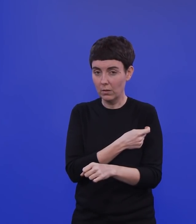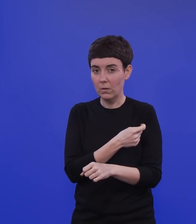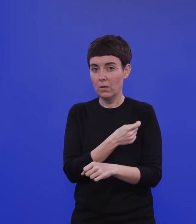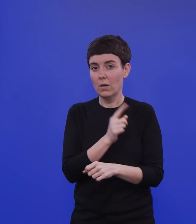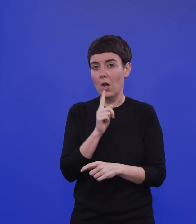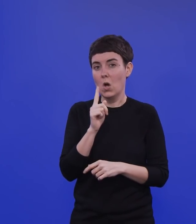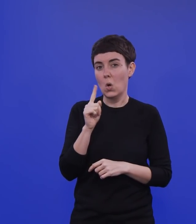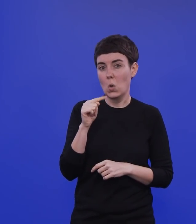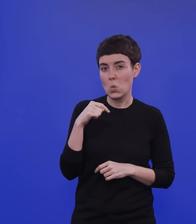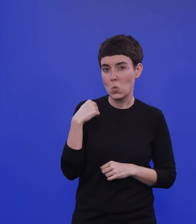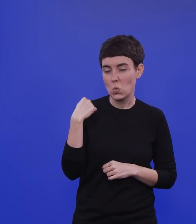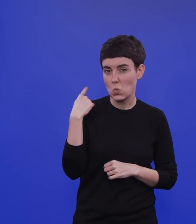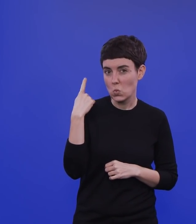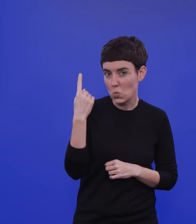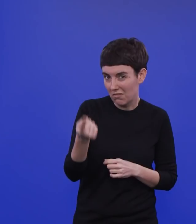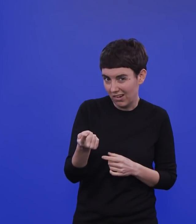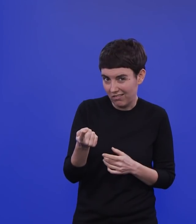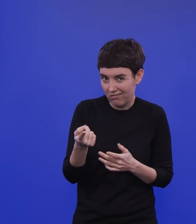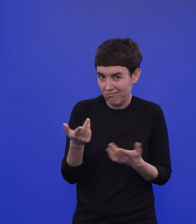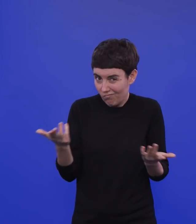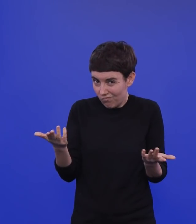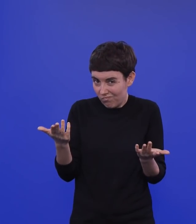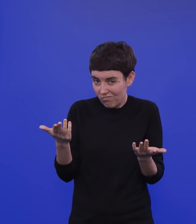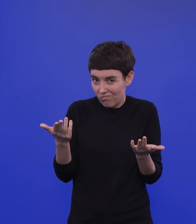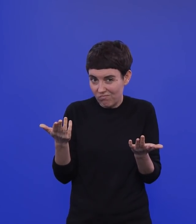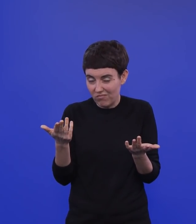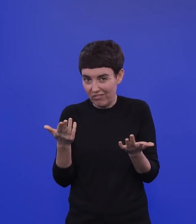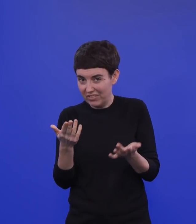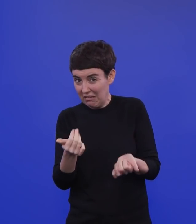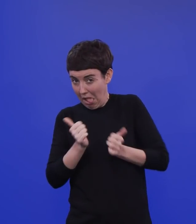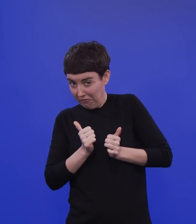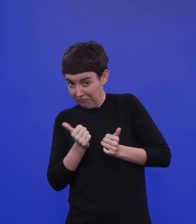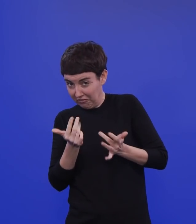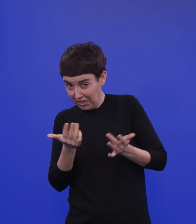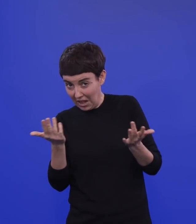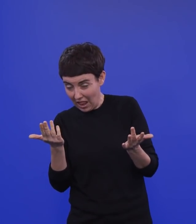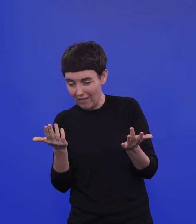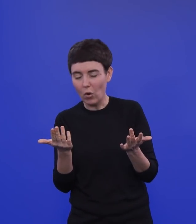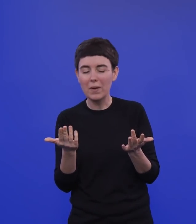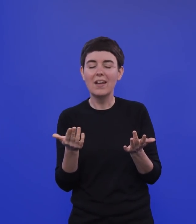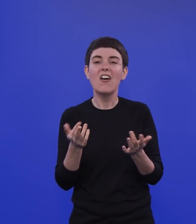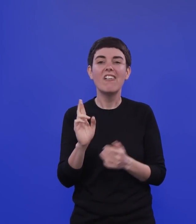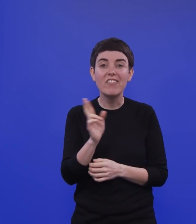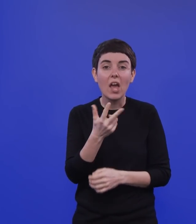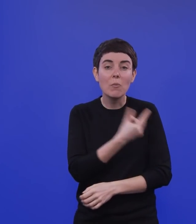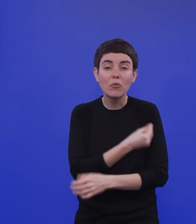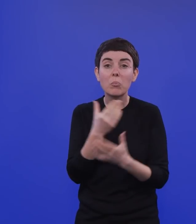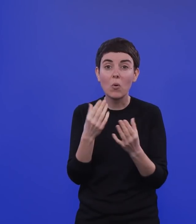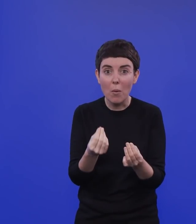Impflinge, Impfpatienten. Wenn man die also sich vergegenwärtigt, das sind ja in allererster Linie eben sehr alte